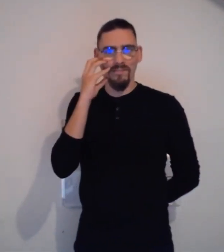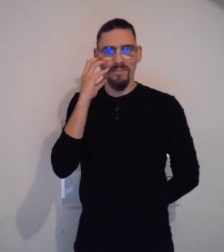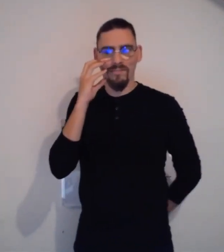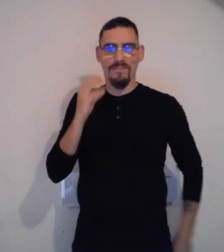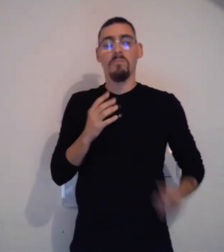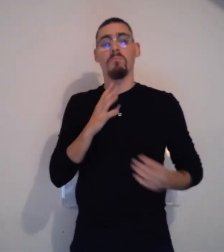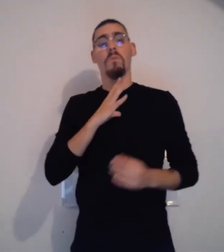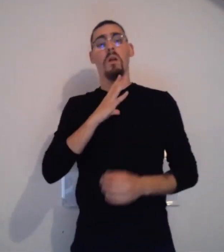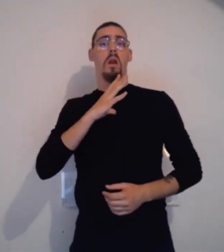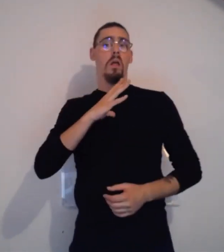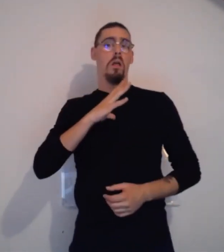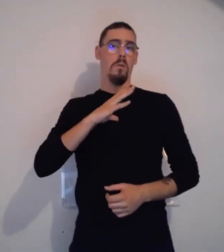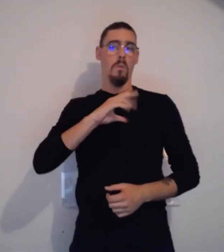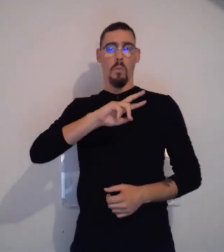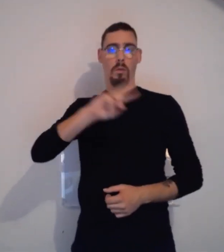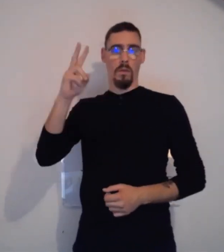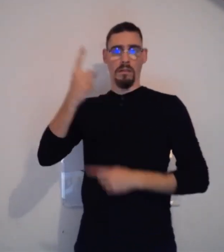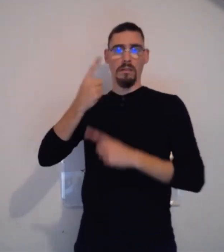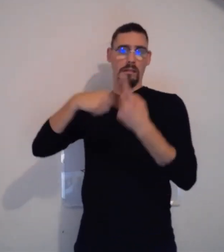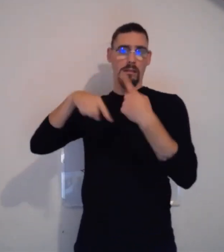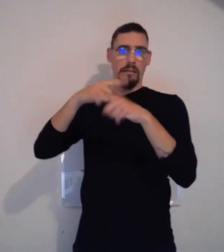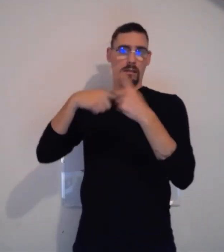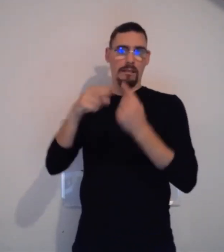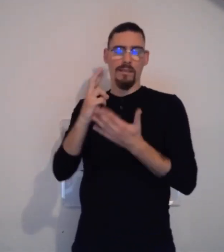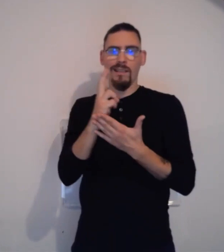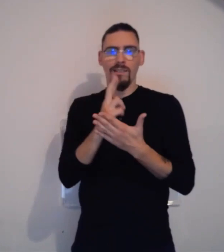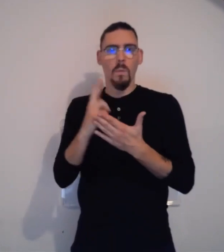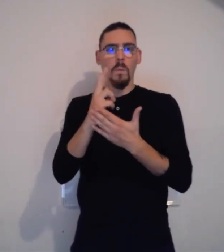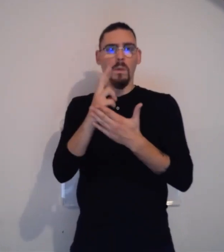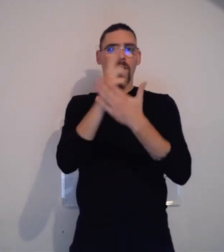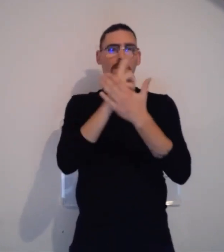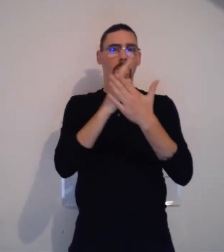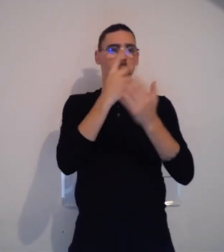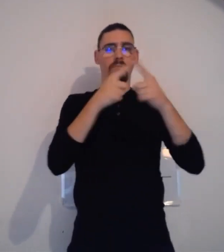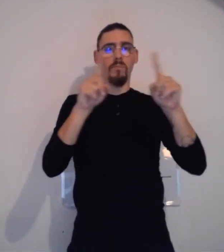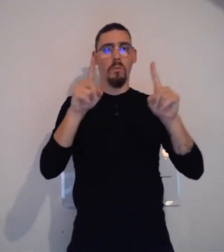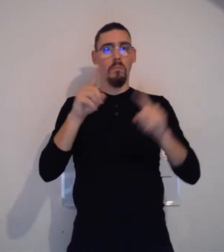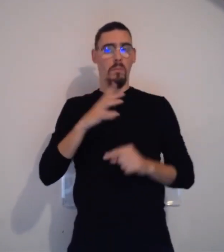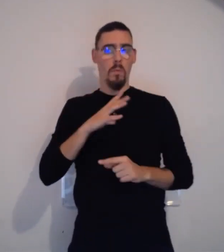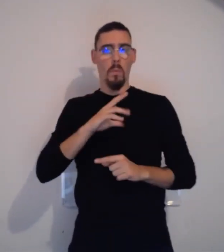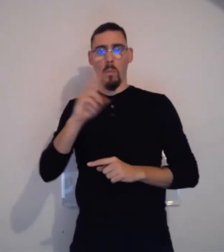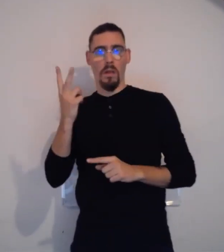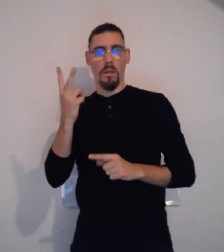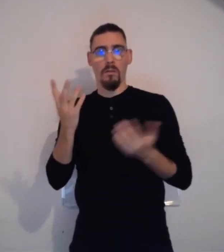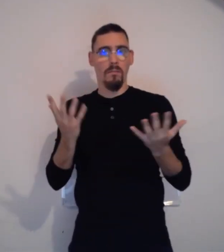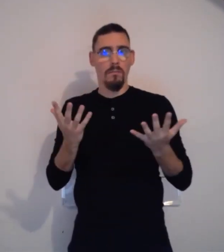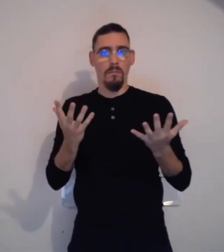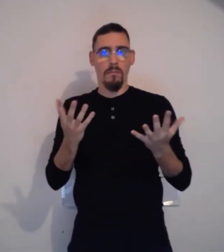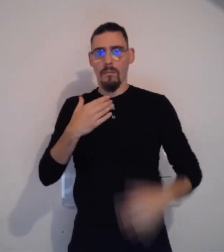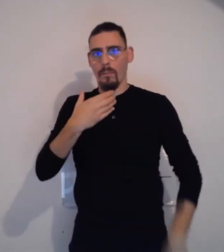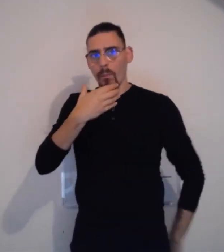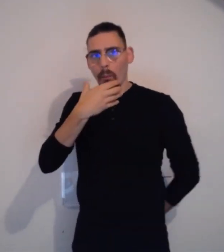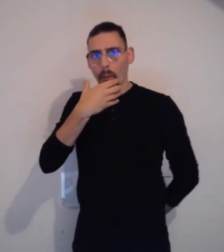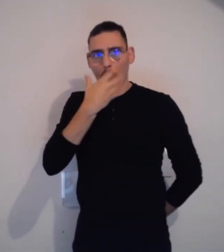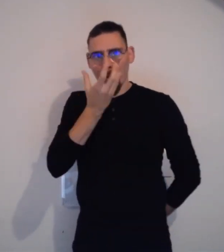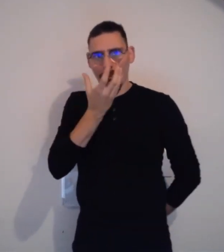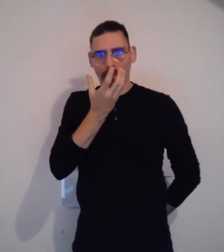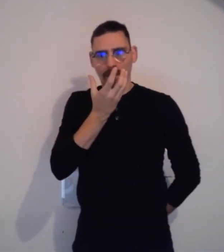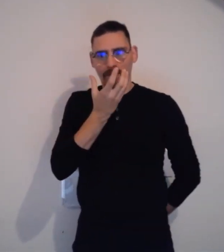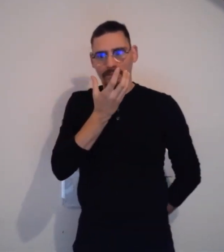C'est en fait la pomme. Alors, il y en a un deuxième. Parce que finalement, ça dépend des régions. Mais on peut